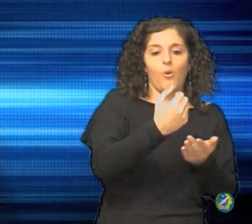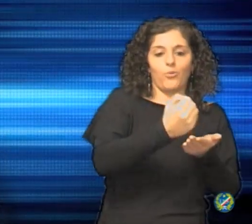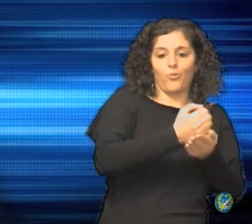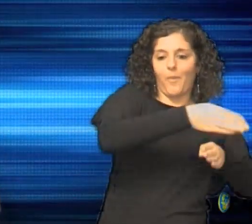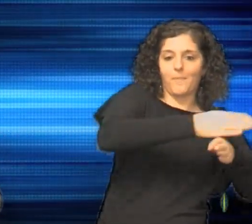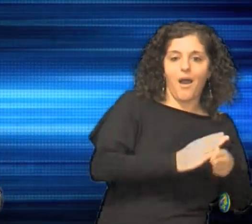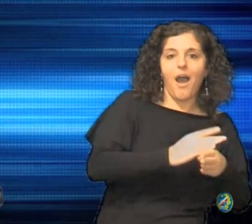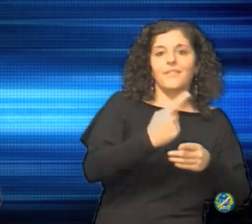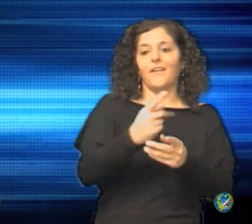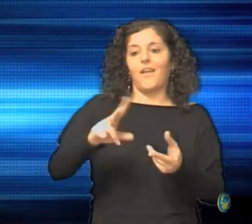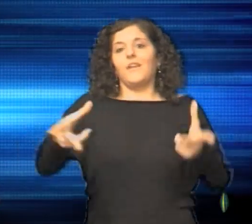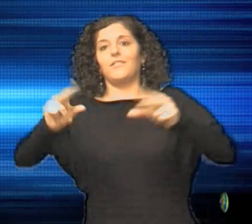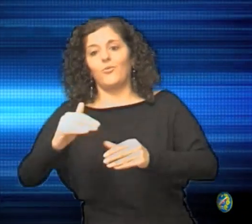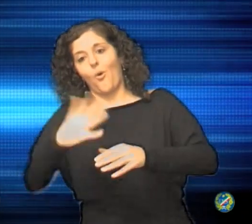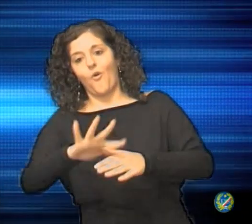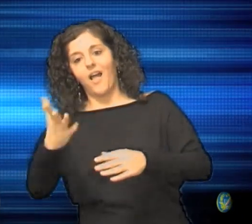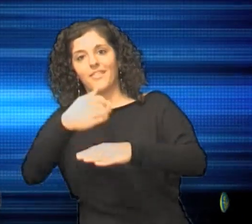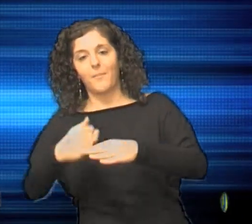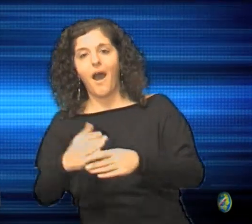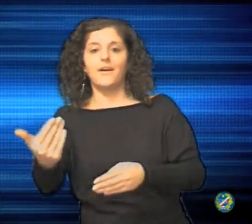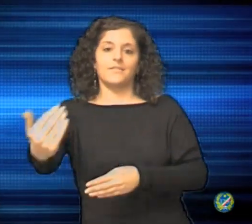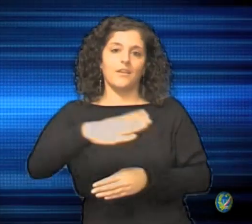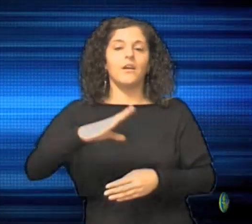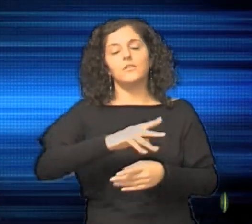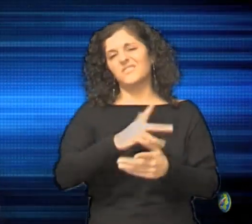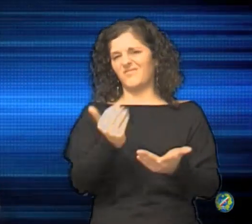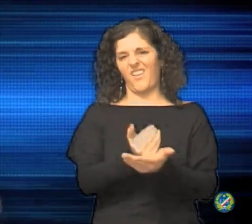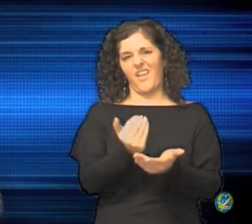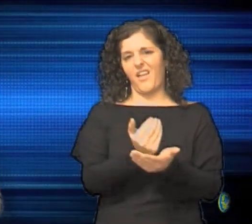'occasione e restanti documenti in un'altra.